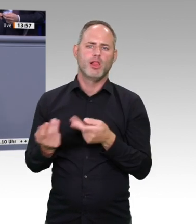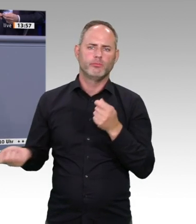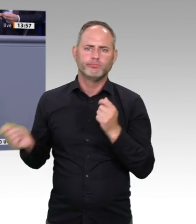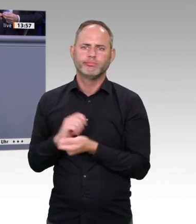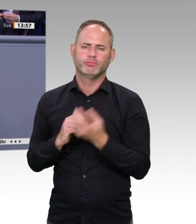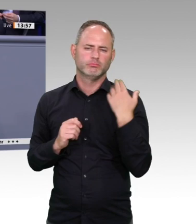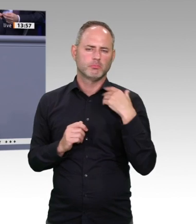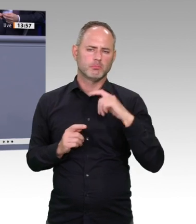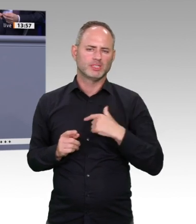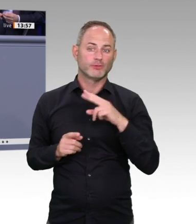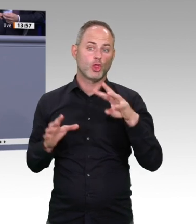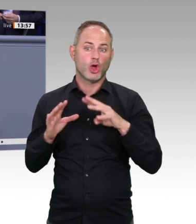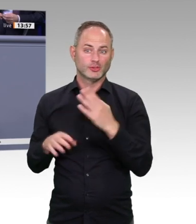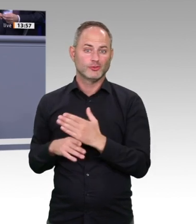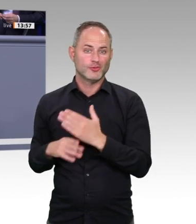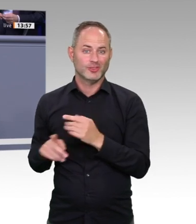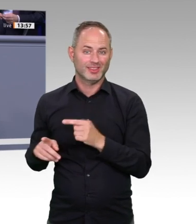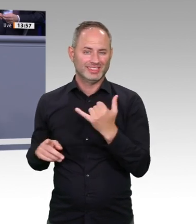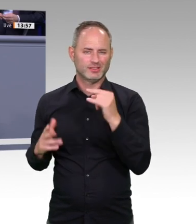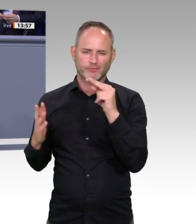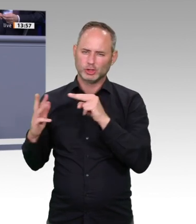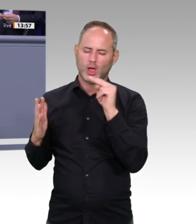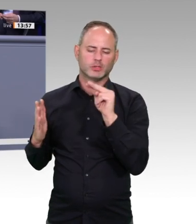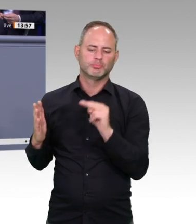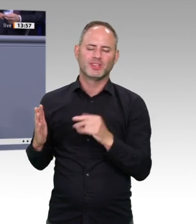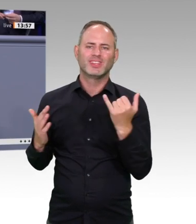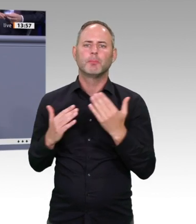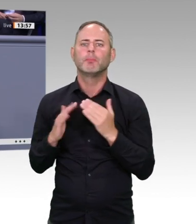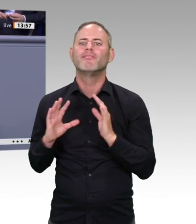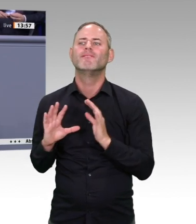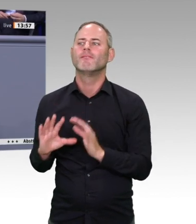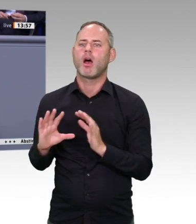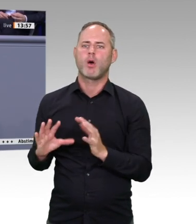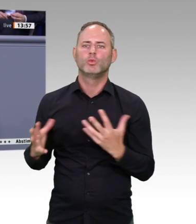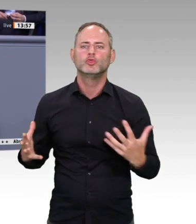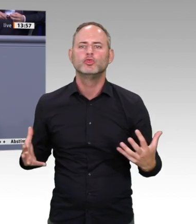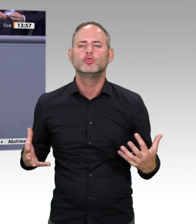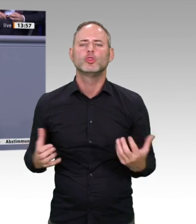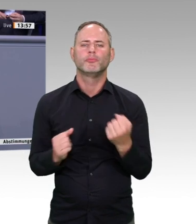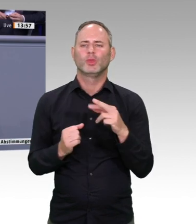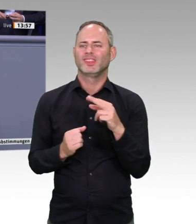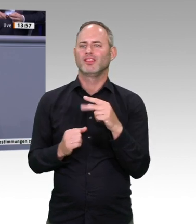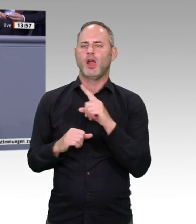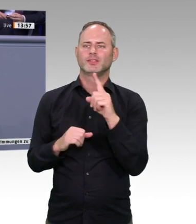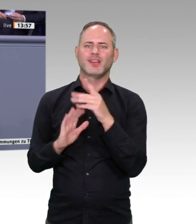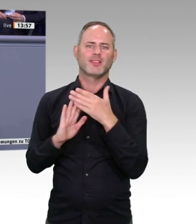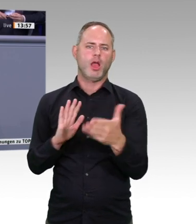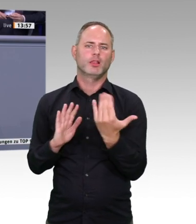Smart gekennzeichnet, ob Smart City, Smart Grid, Smart Phone. Das sind alles Helfer in unserem Alltag, die